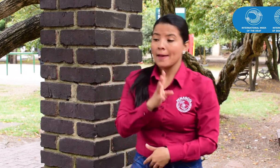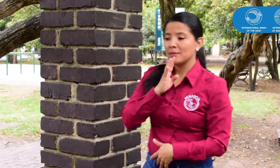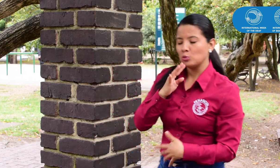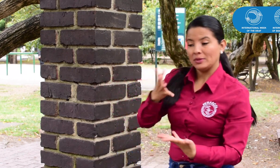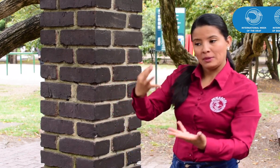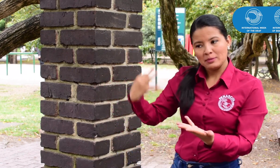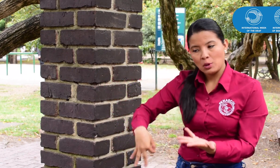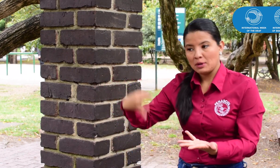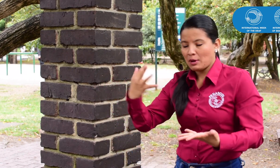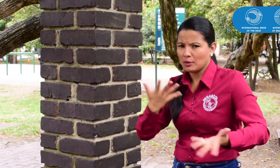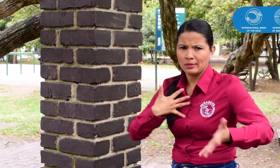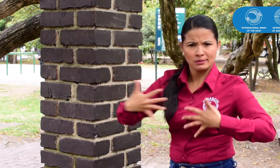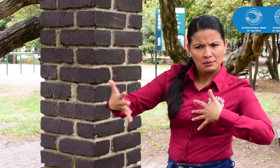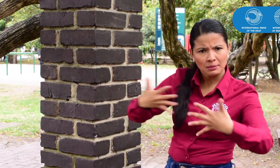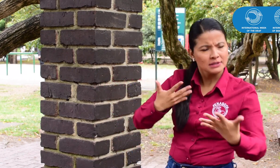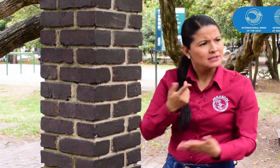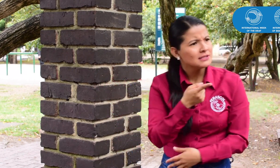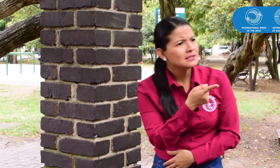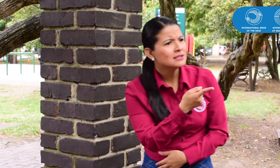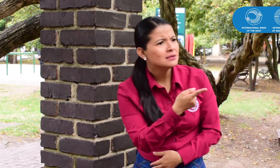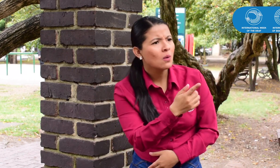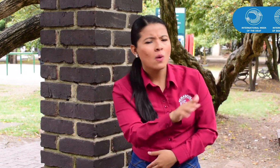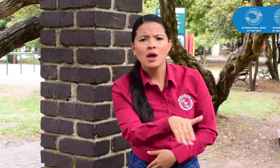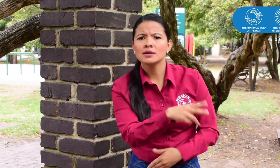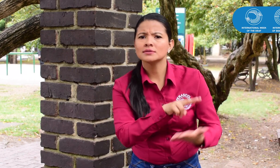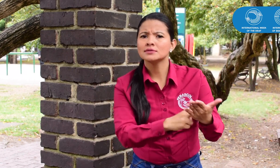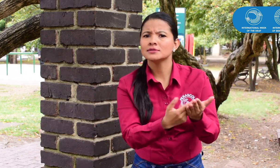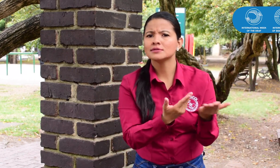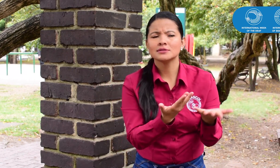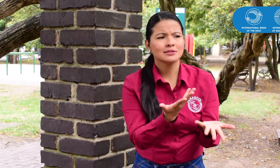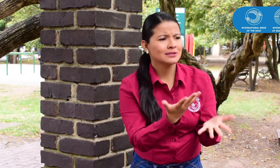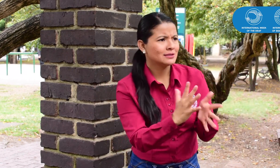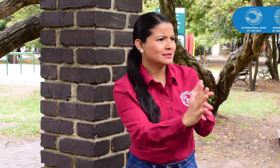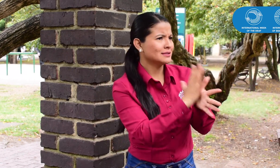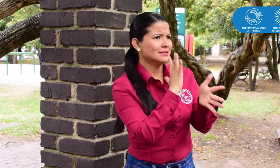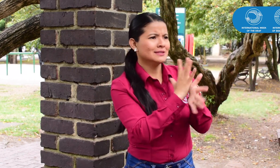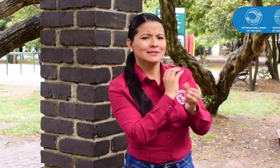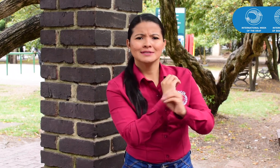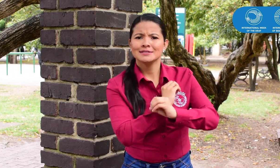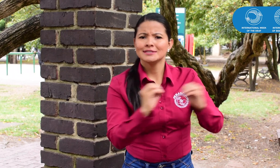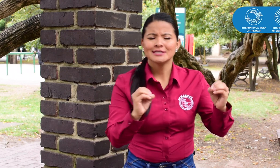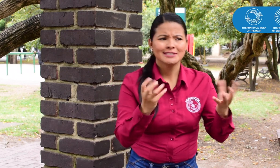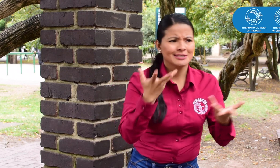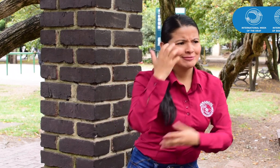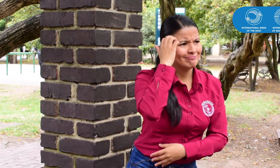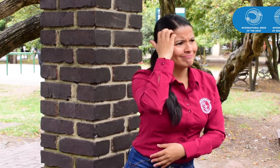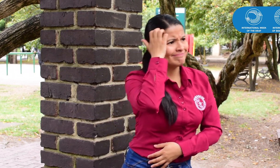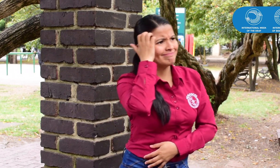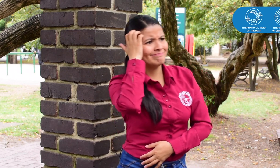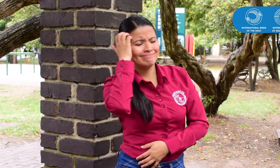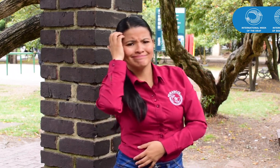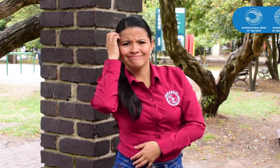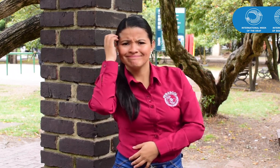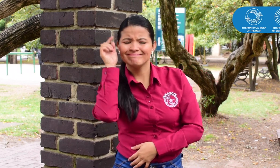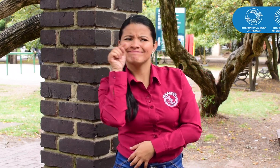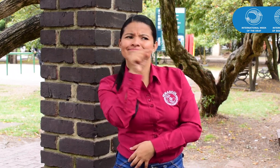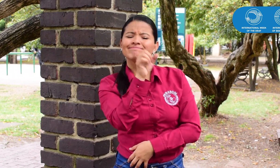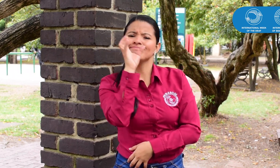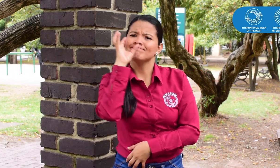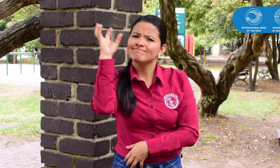solo se ven las personas hablando sin servicio de interpretación y nos perdemos de esa información. Nos damos cuenta que necesitamos